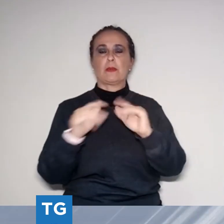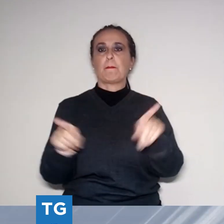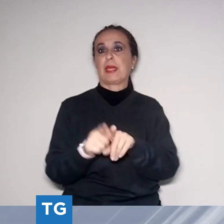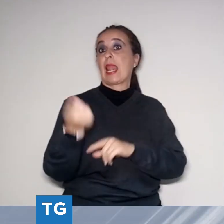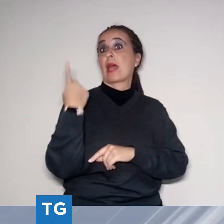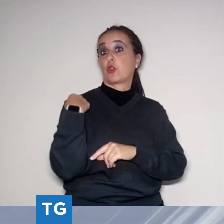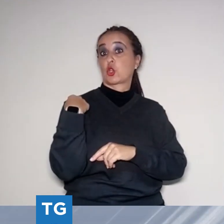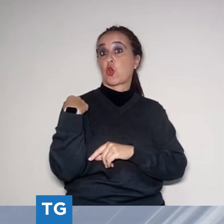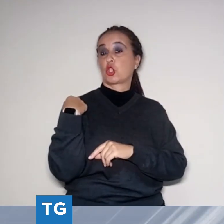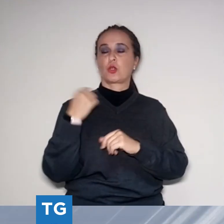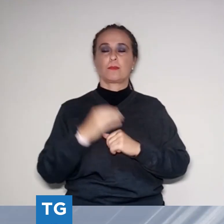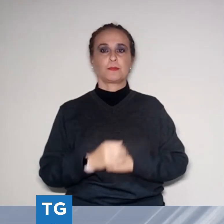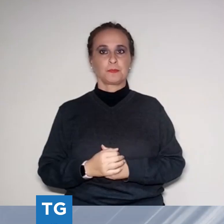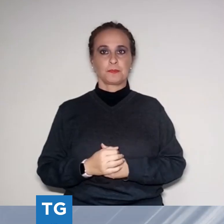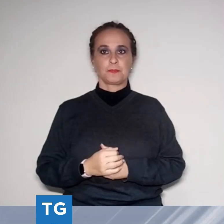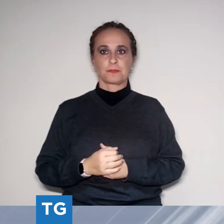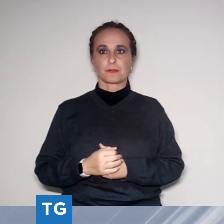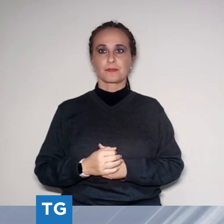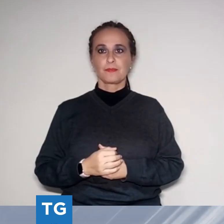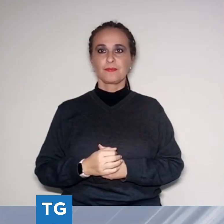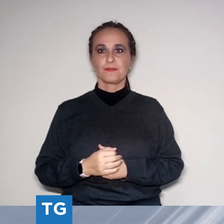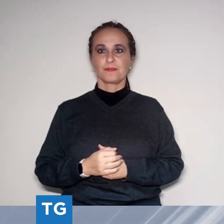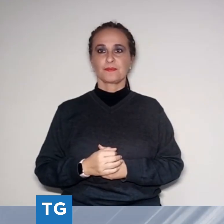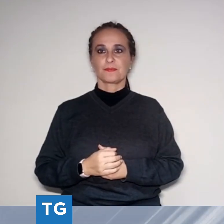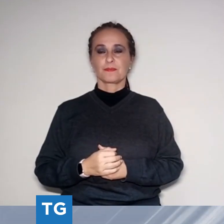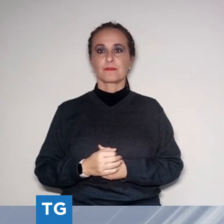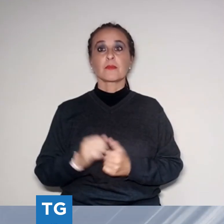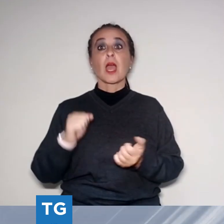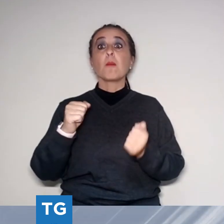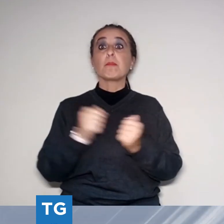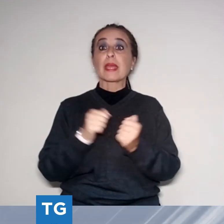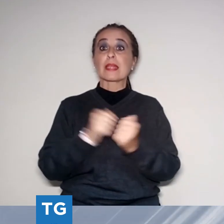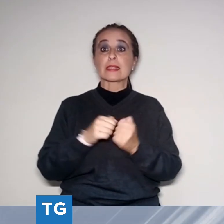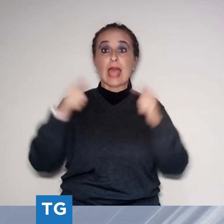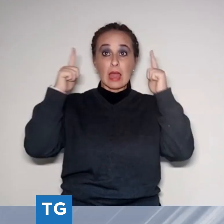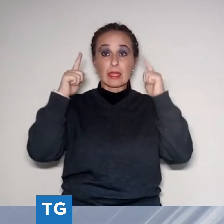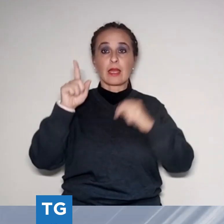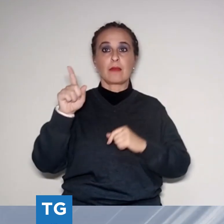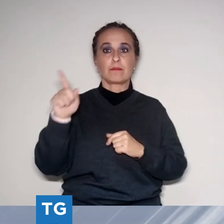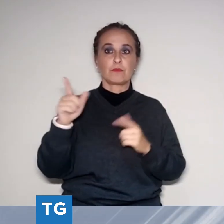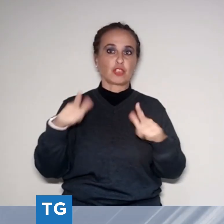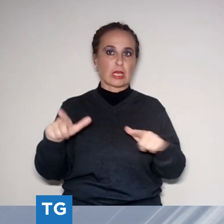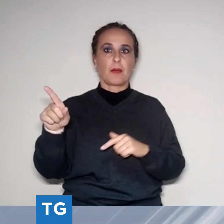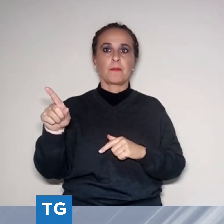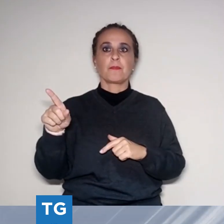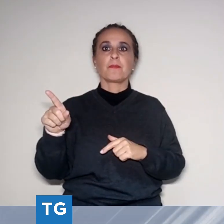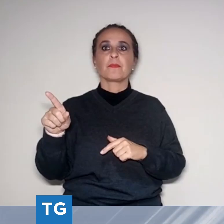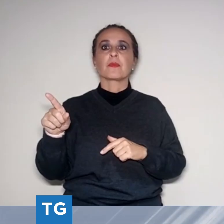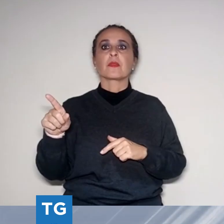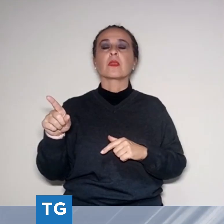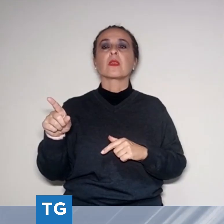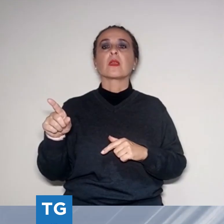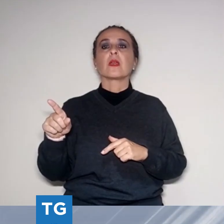dello scorso anno. A Pietrasanta adesso per il Balcone del Cielo, l'omaggio di